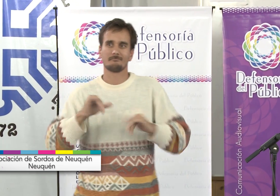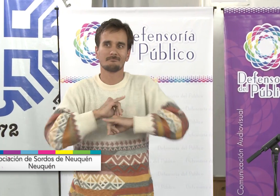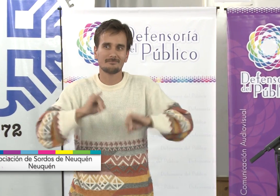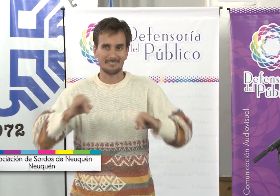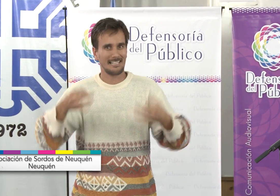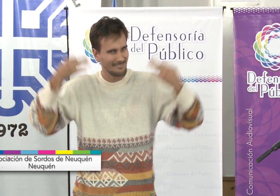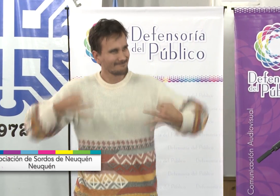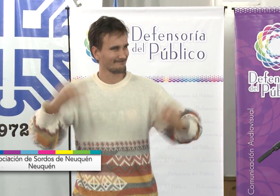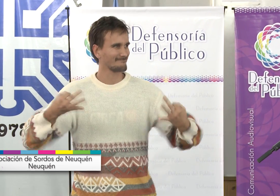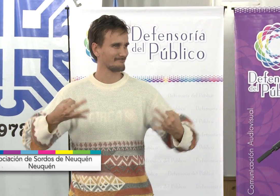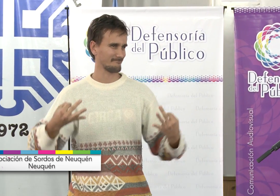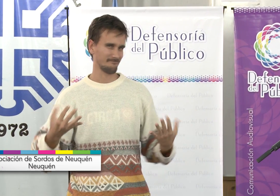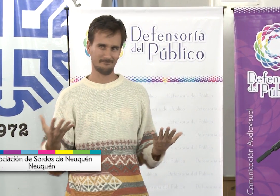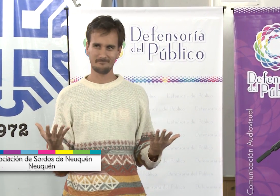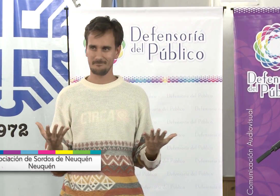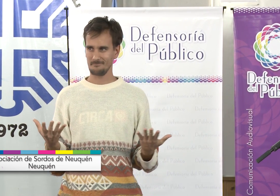Puedo tener un intérprete en internet.